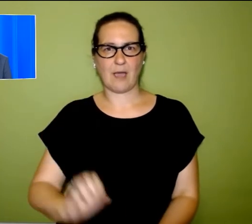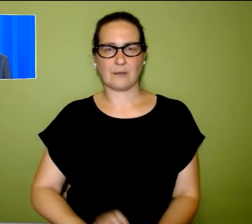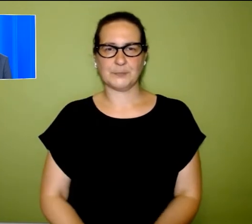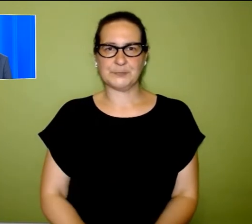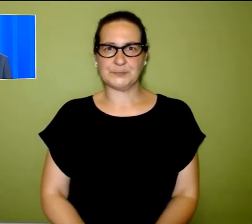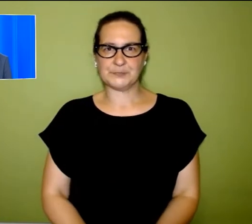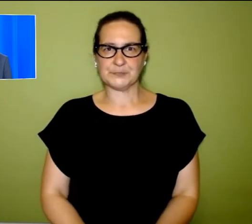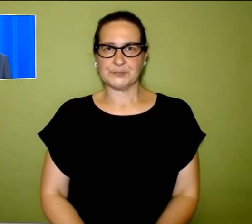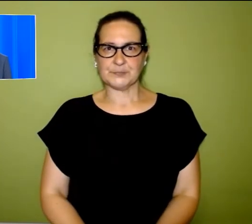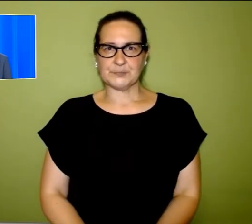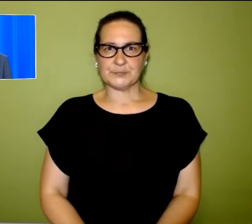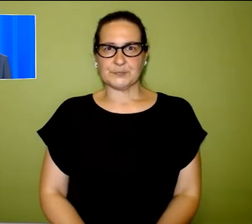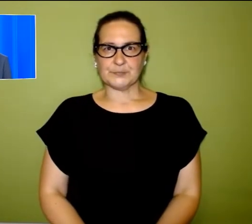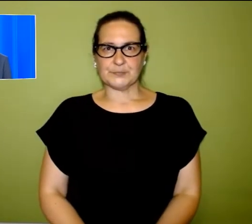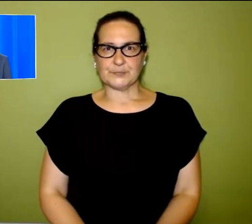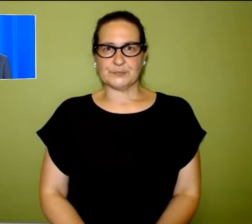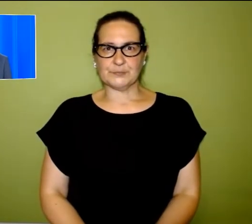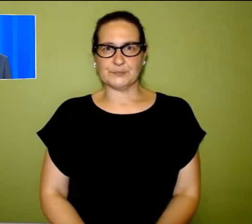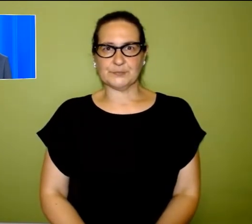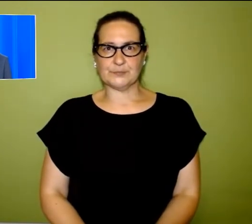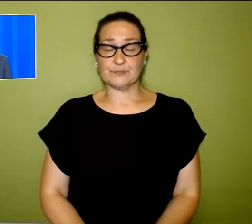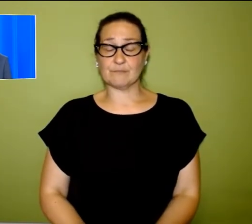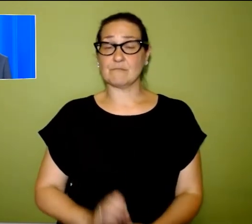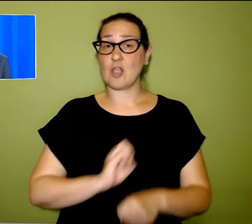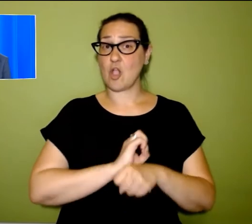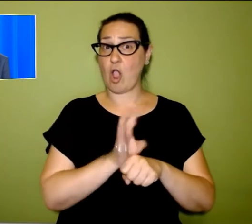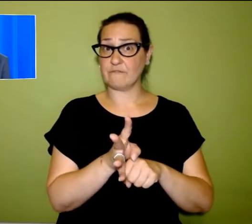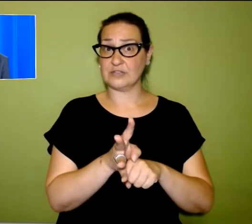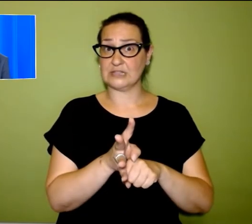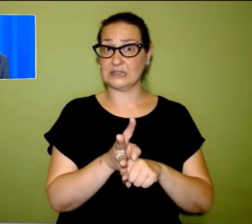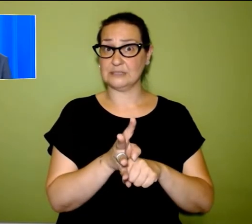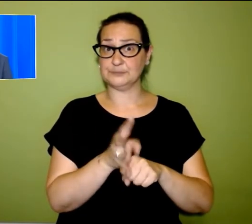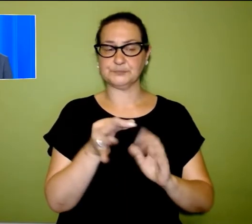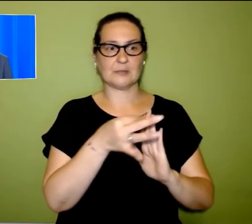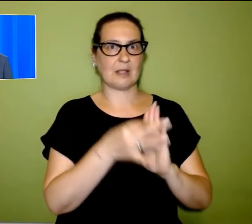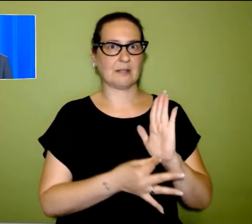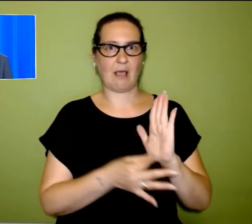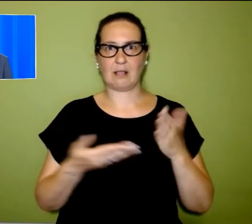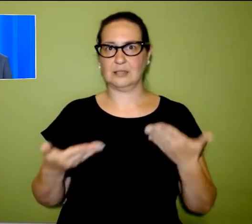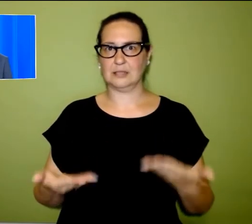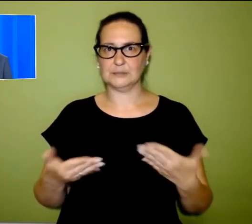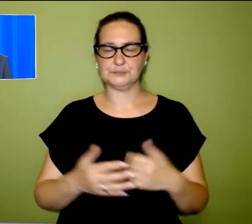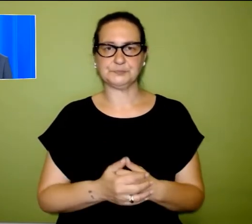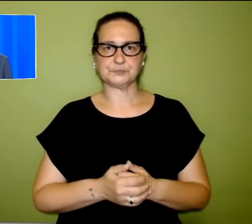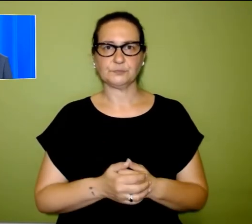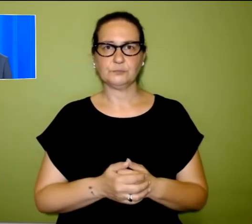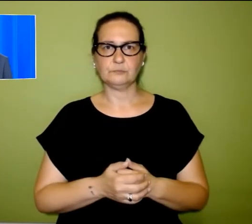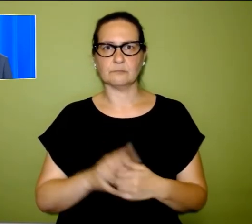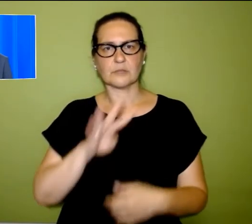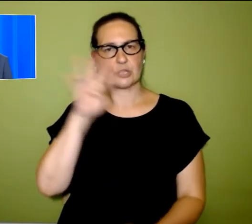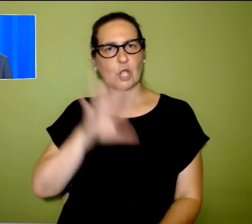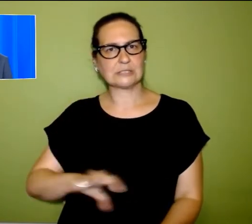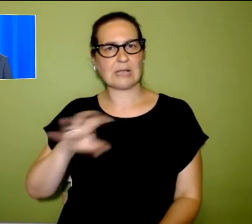e a proposito di Covid ecco i dati di oggi si registrano in Toscana 4